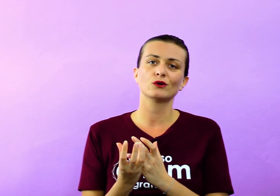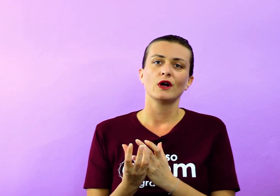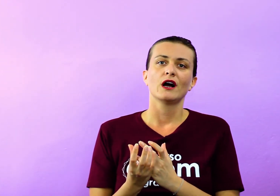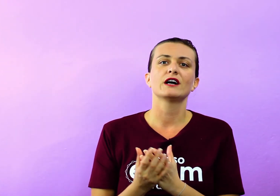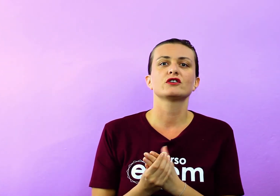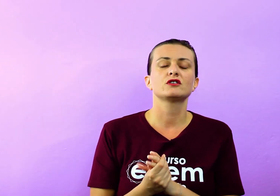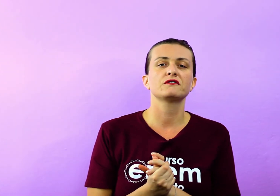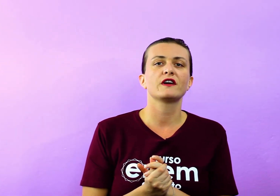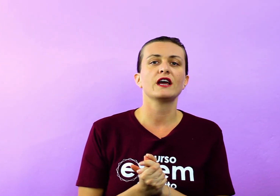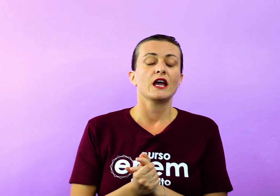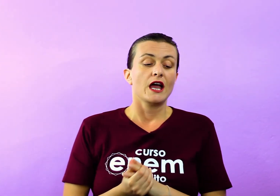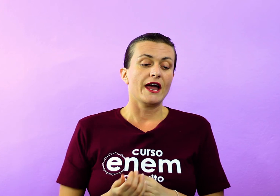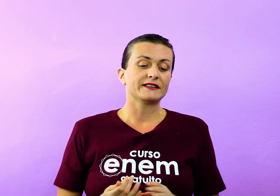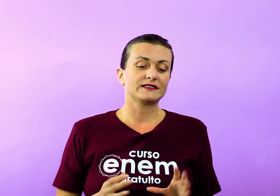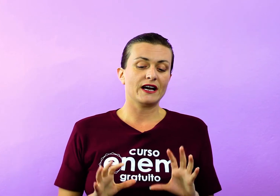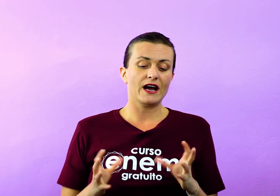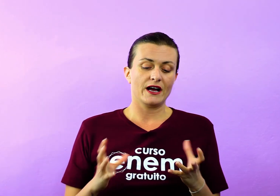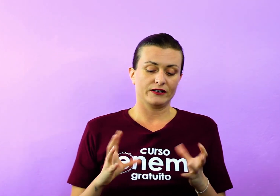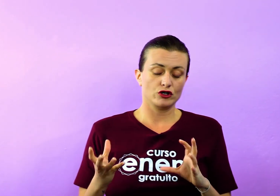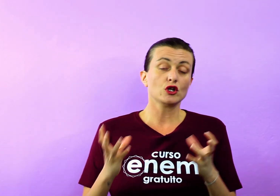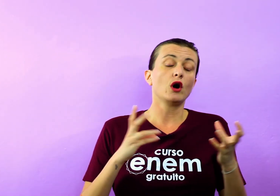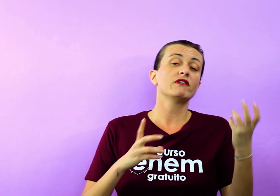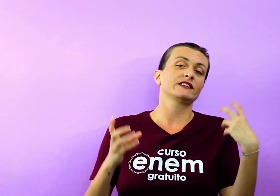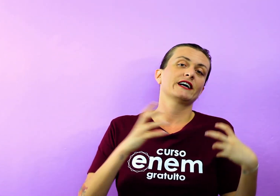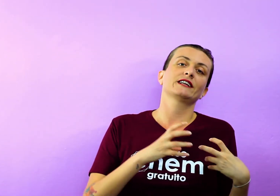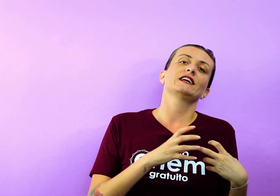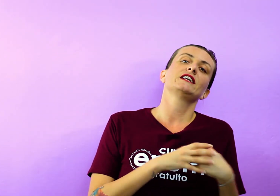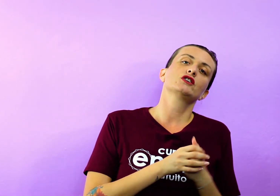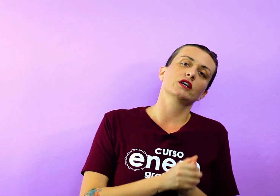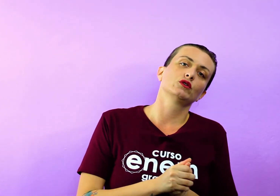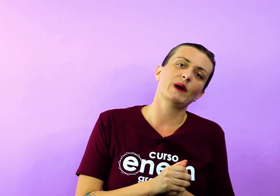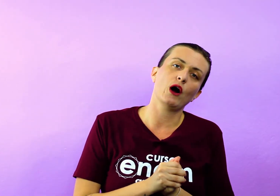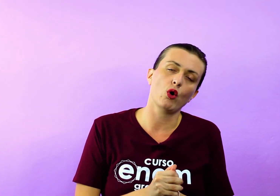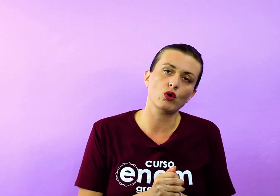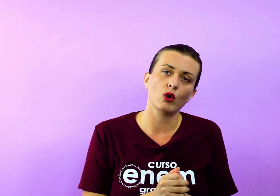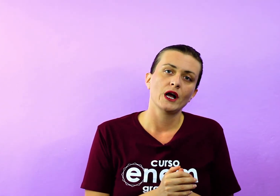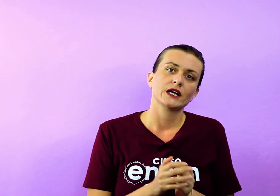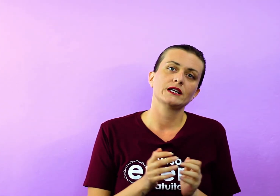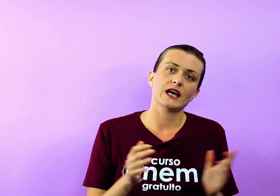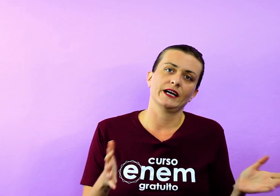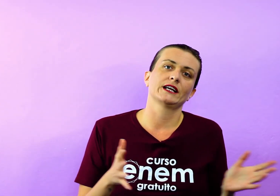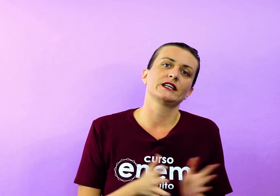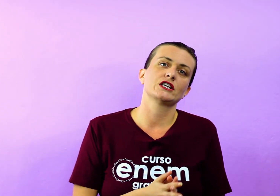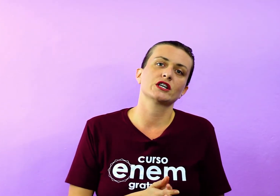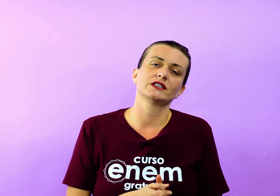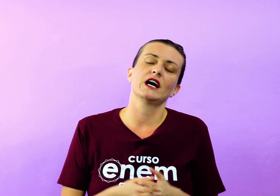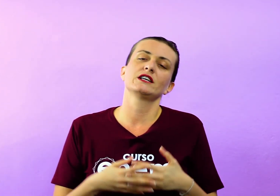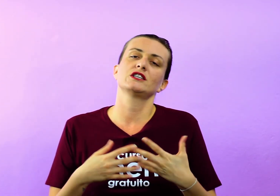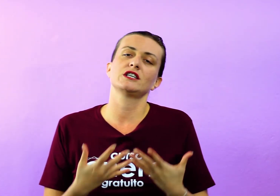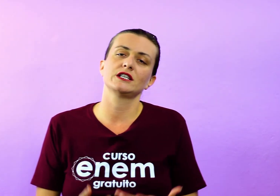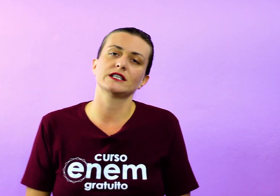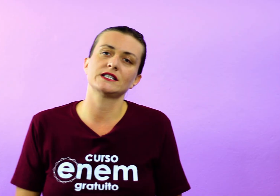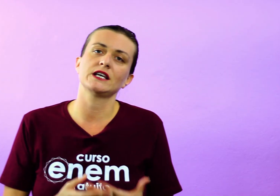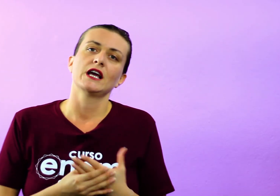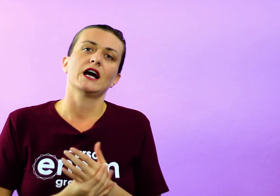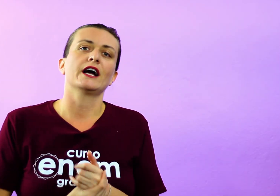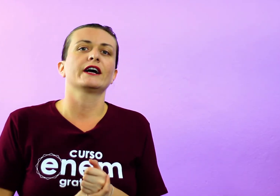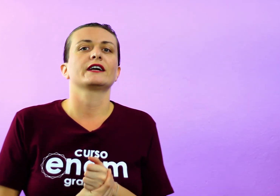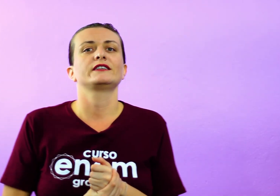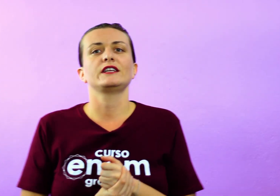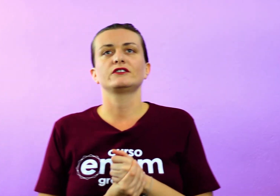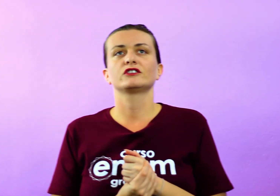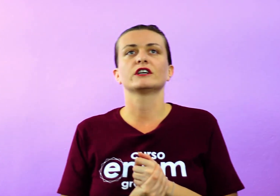contexto, a gente vê essa, de novo, essa característica do barroco, que é a característica da antítese,